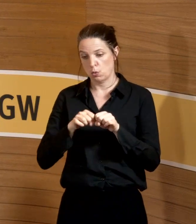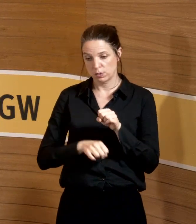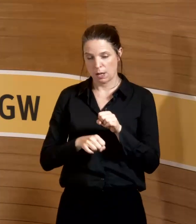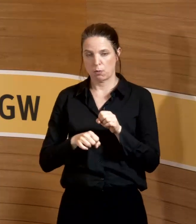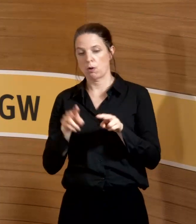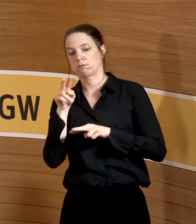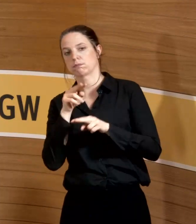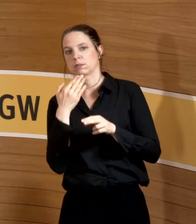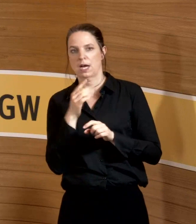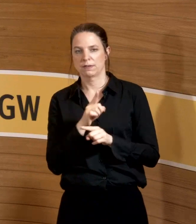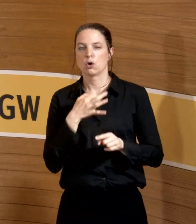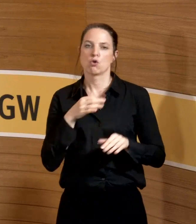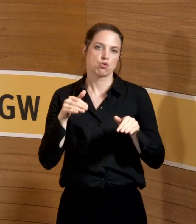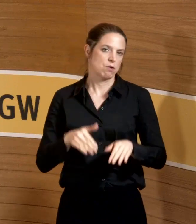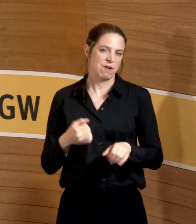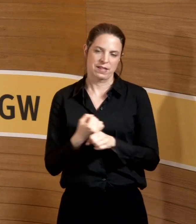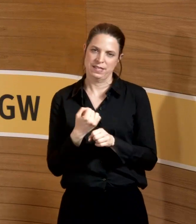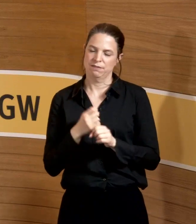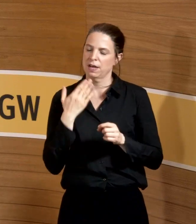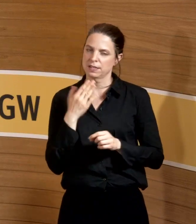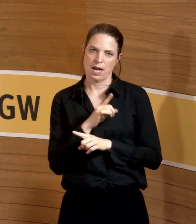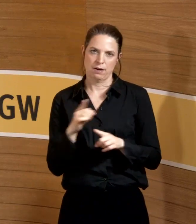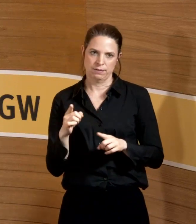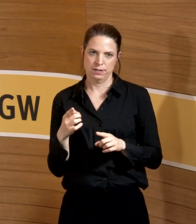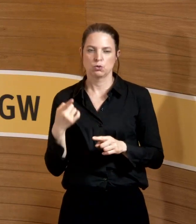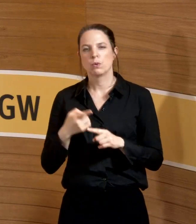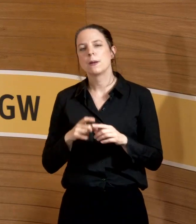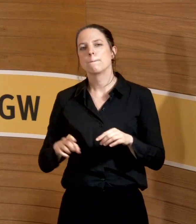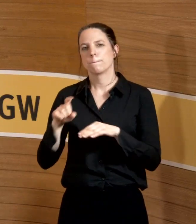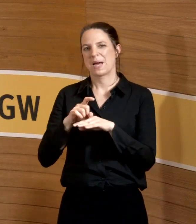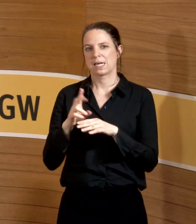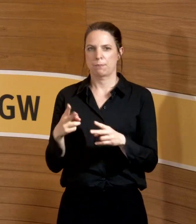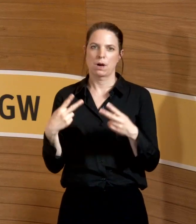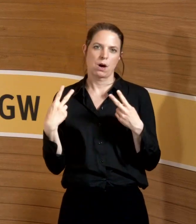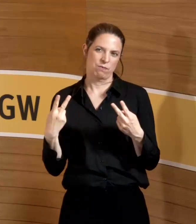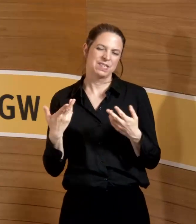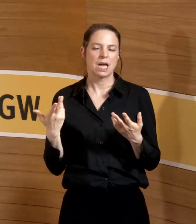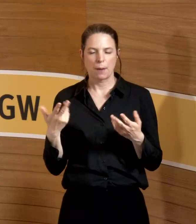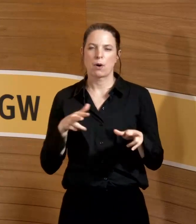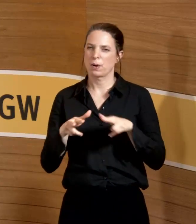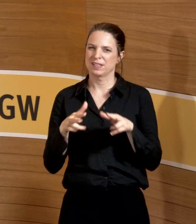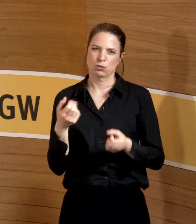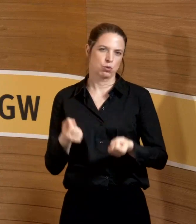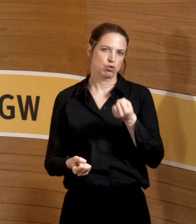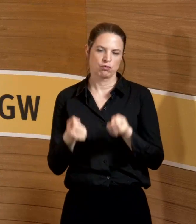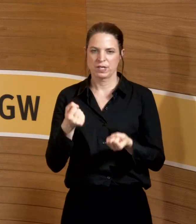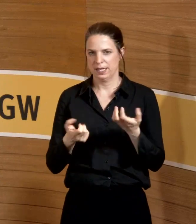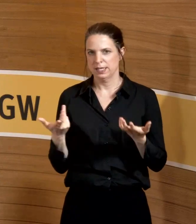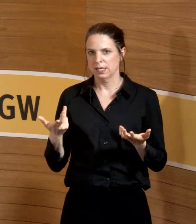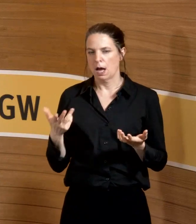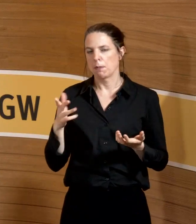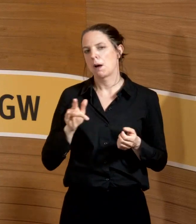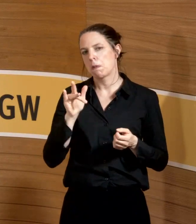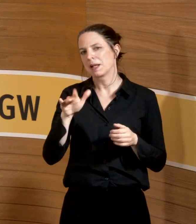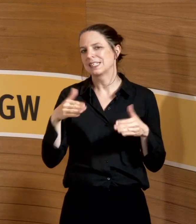Notfalltätigkeiten wiederum. Eine Backup-Situation ist natürlich arbeitsorganisatorisch schwierig, aber es gibt durchaus eben